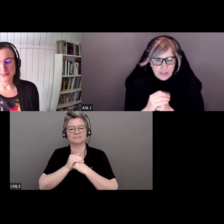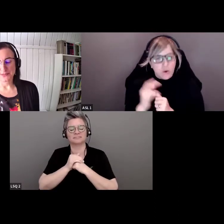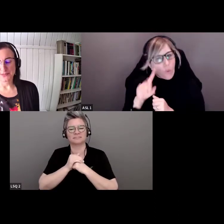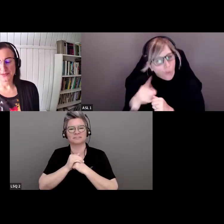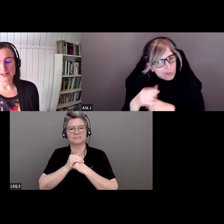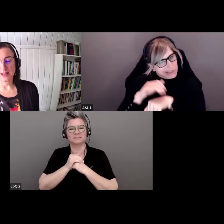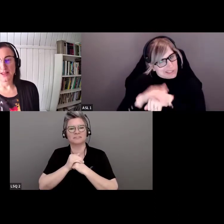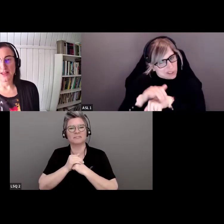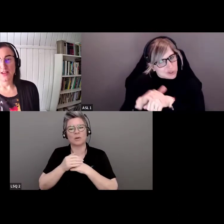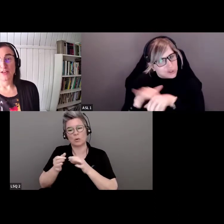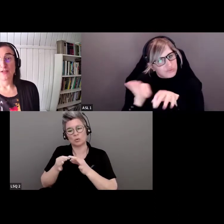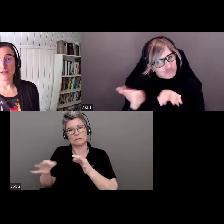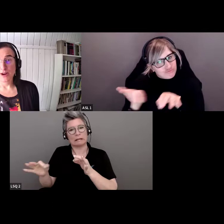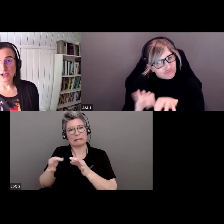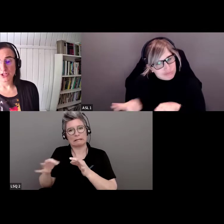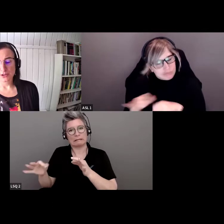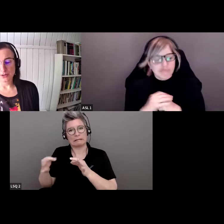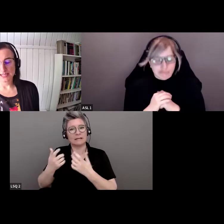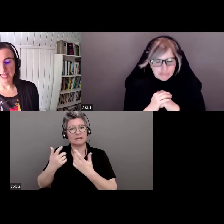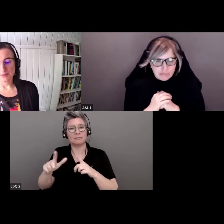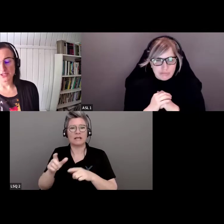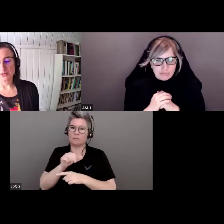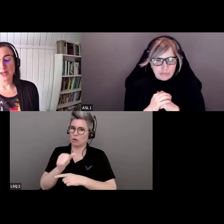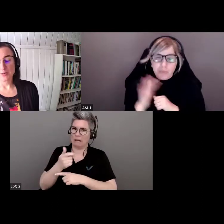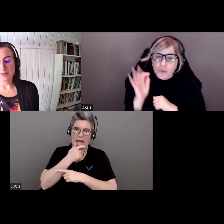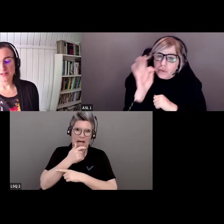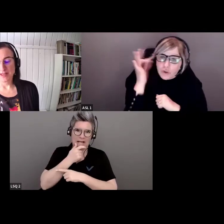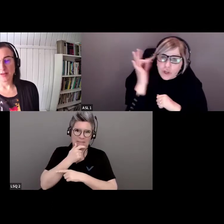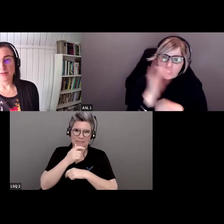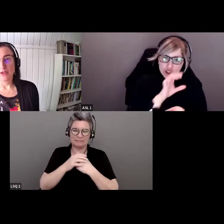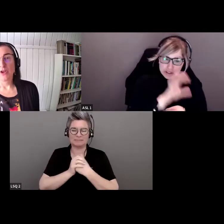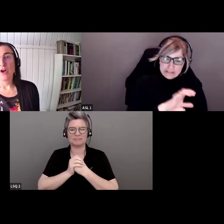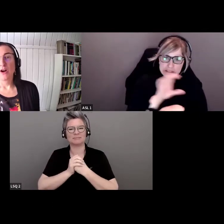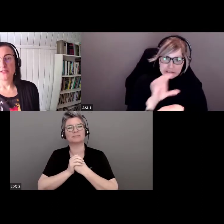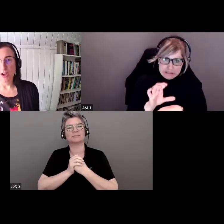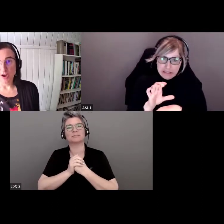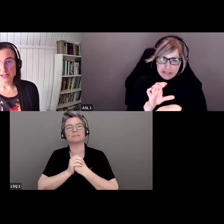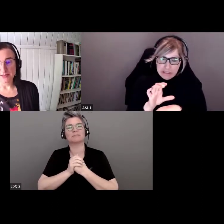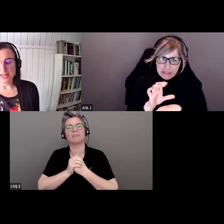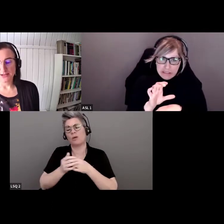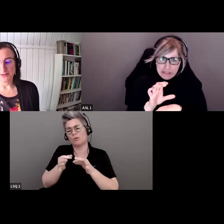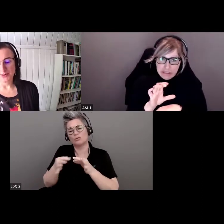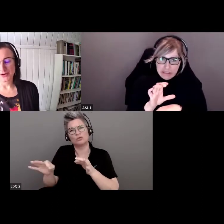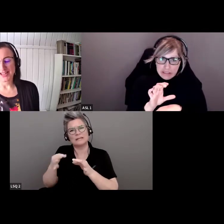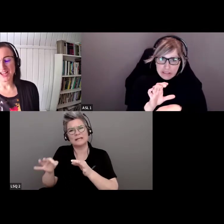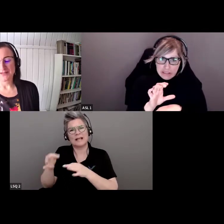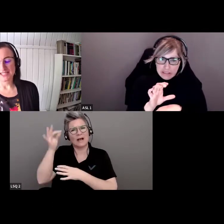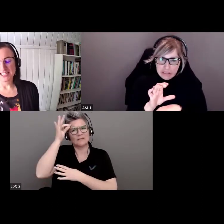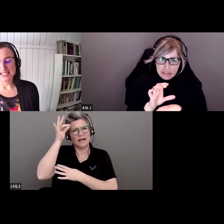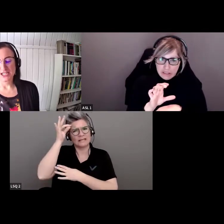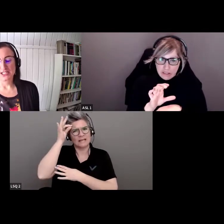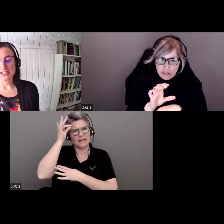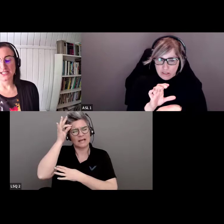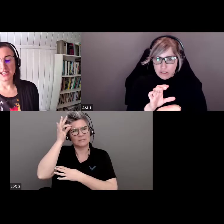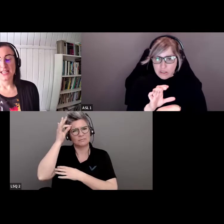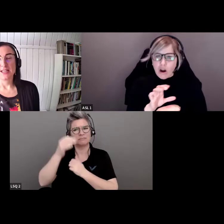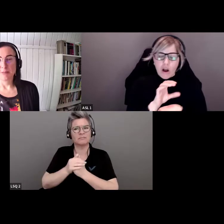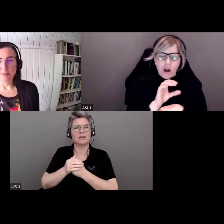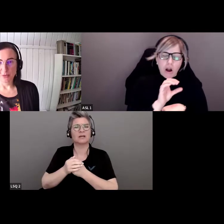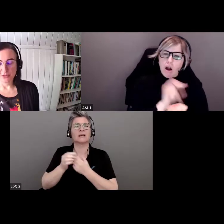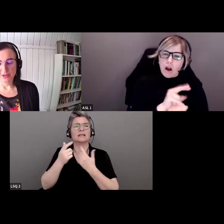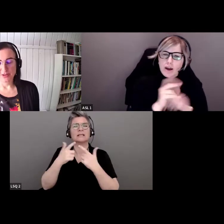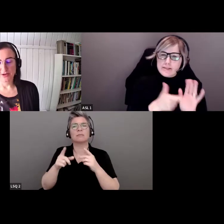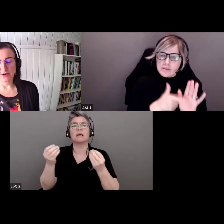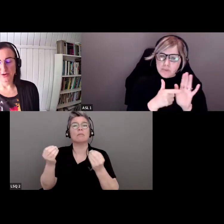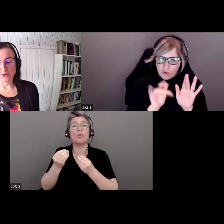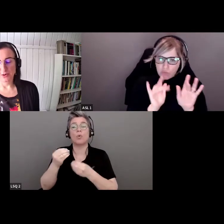Les sous-titres ne sont disponibles qu'en anglais. Les sous-titres français seront disponibles sur